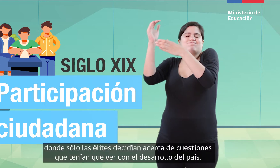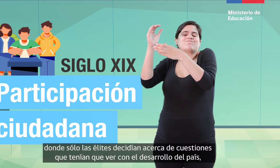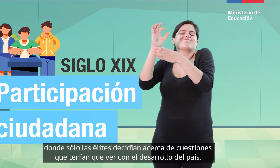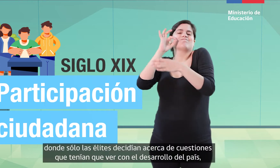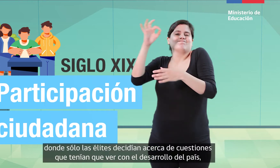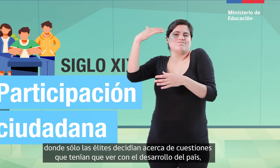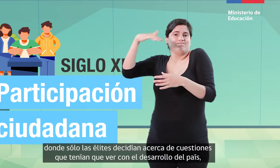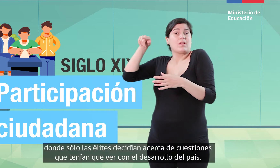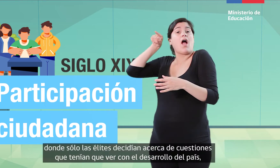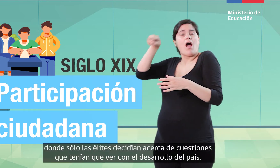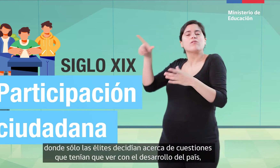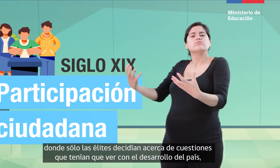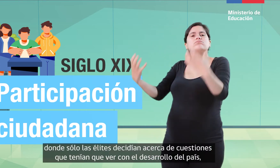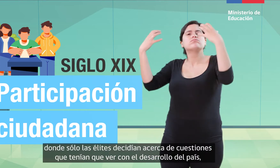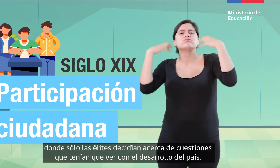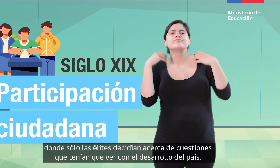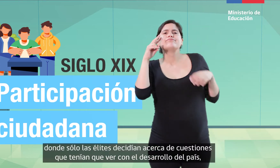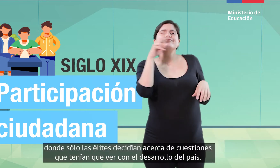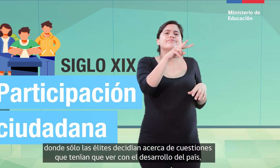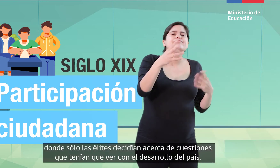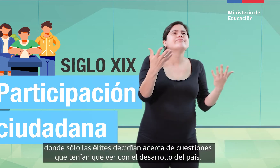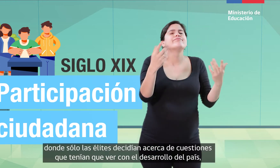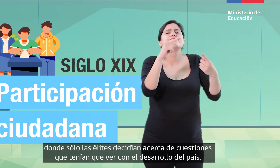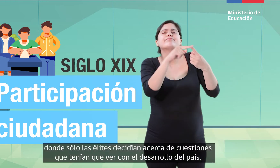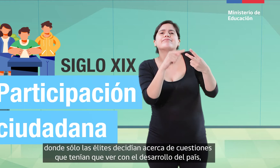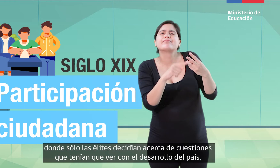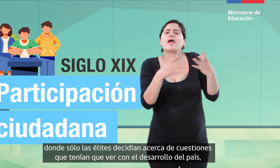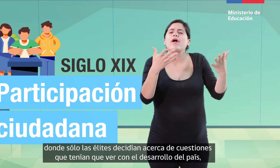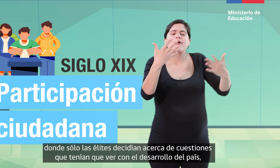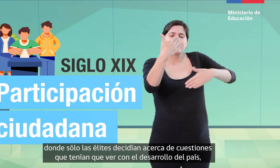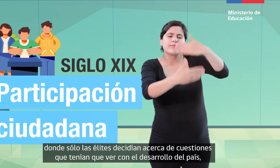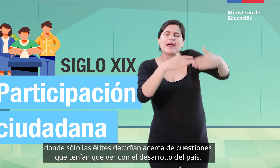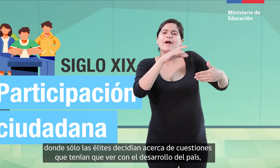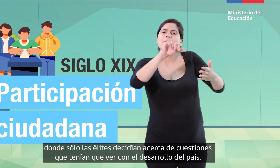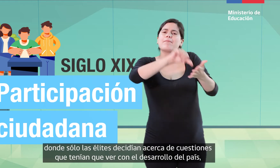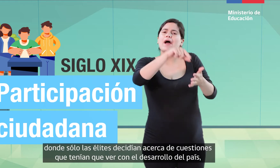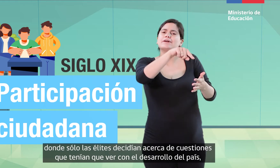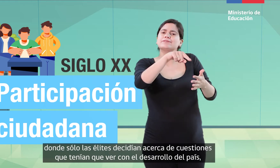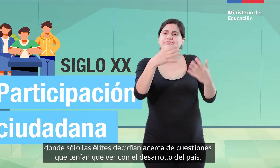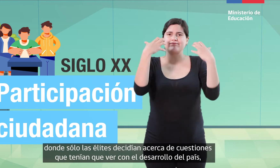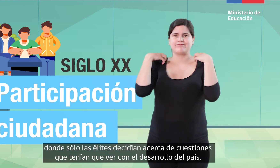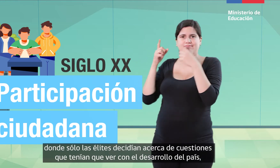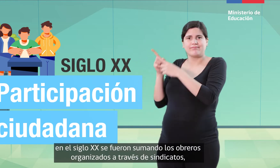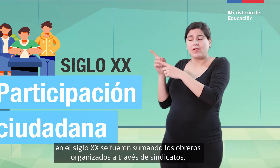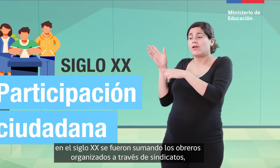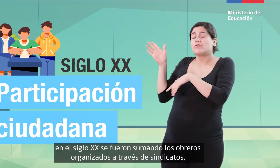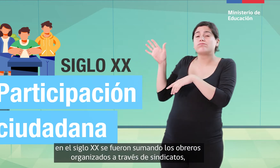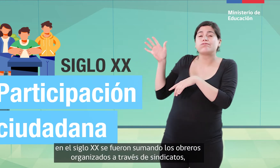donde solo las élites decidían acerca de cuestiones que tenían que ver con el desarrollo del país. En el siglo XX,